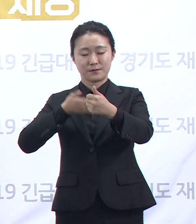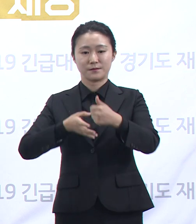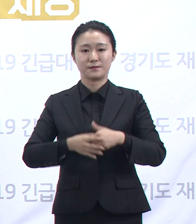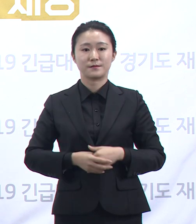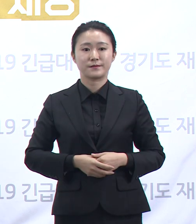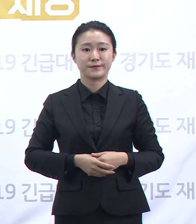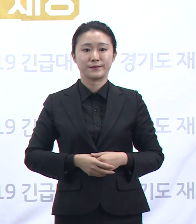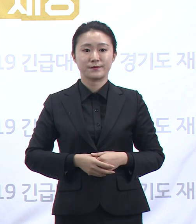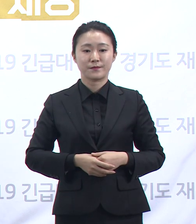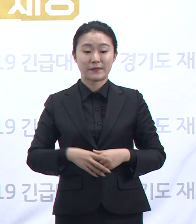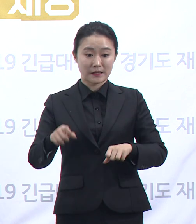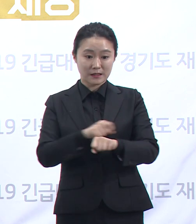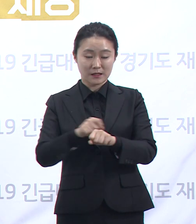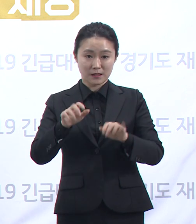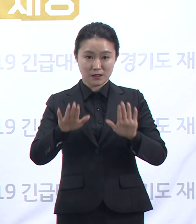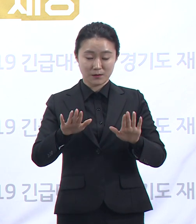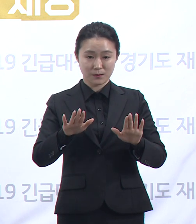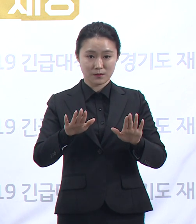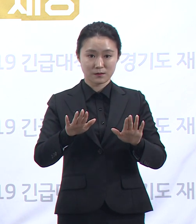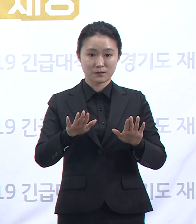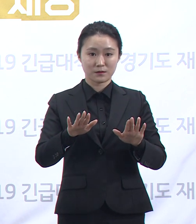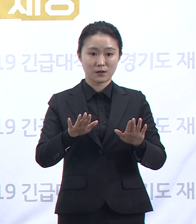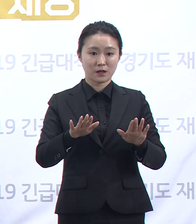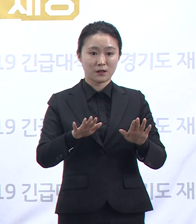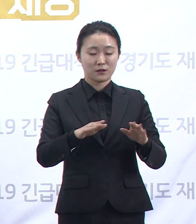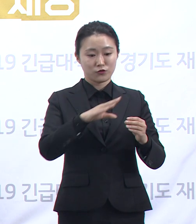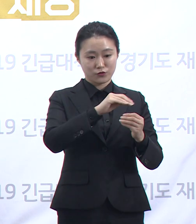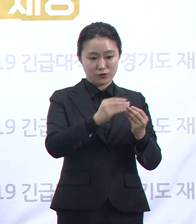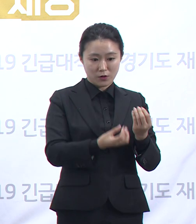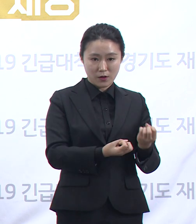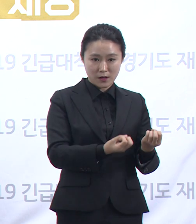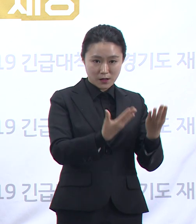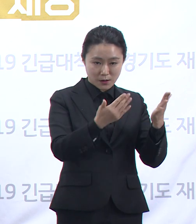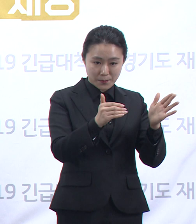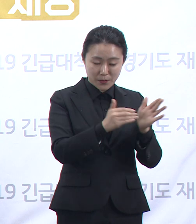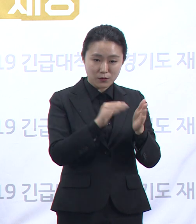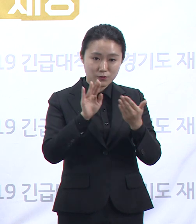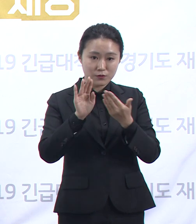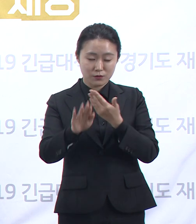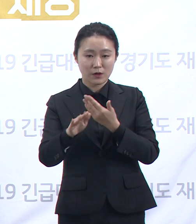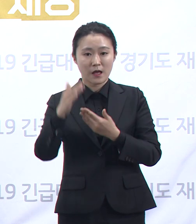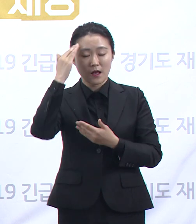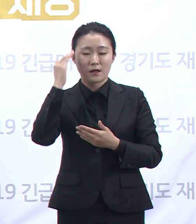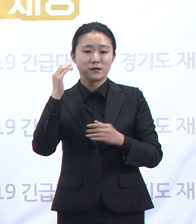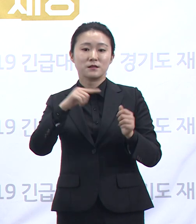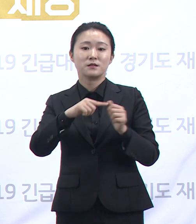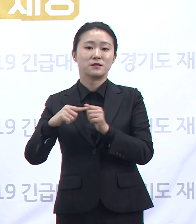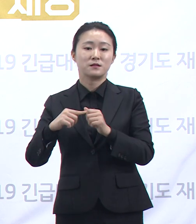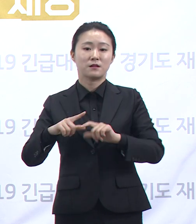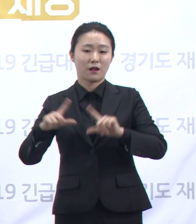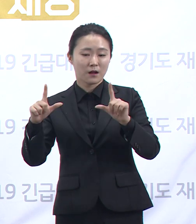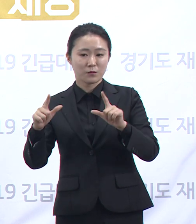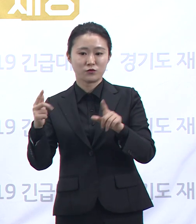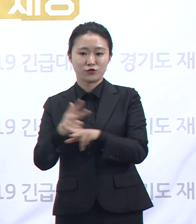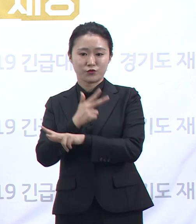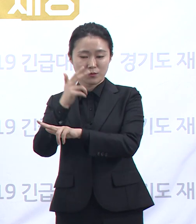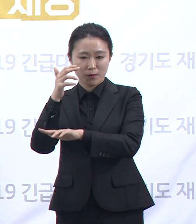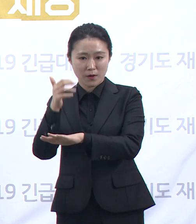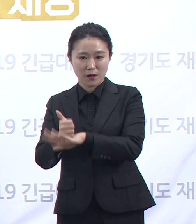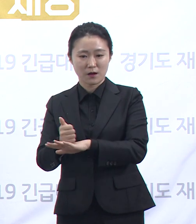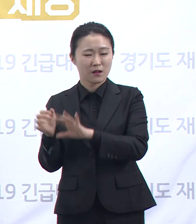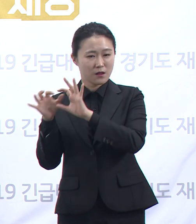특히 이번 주는 추석 연휴에 이어서 한글날부터 주말까지 이어지는 연휴 기간이 있습니다. 가을 날씨가